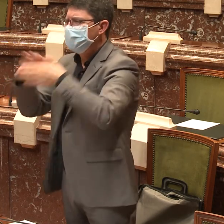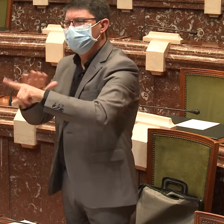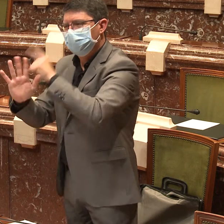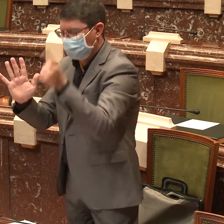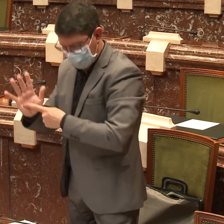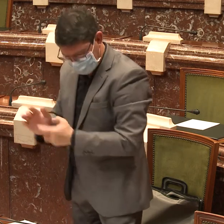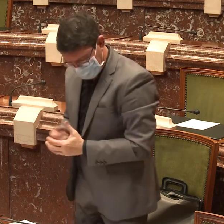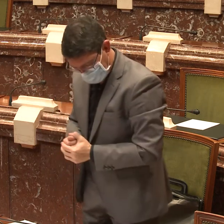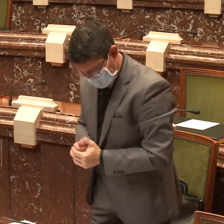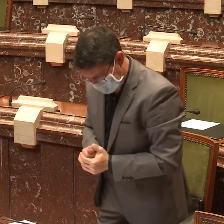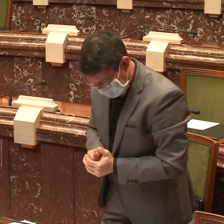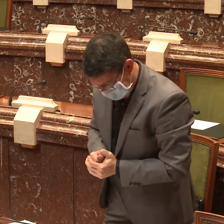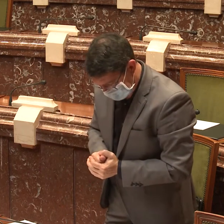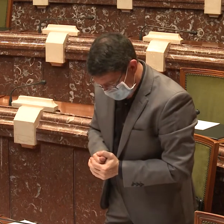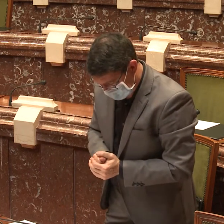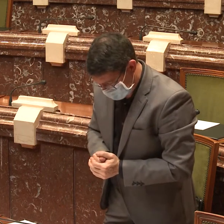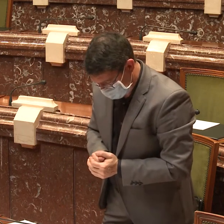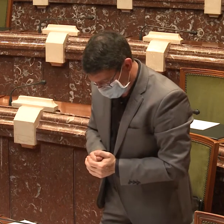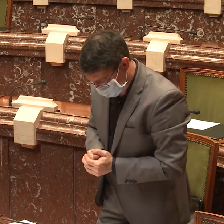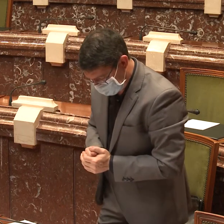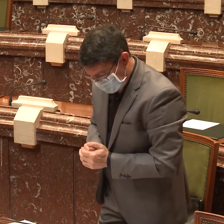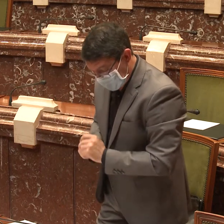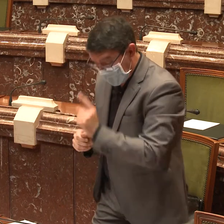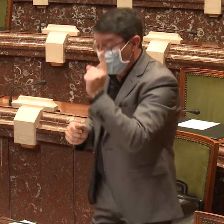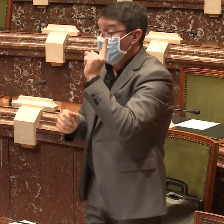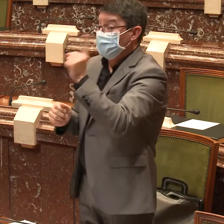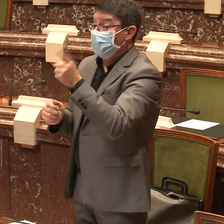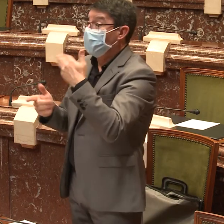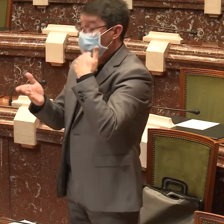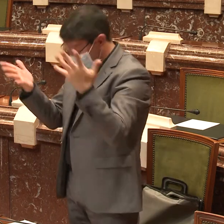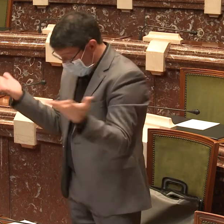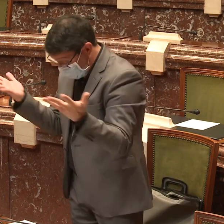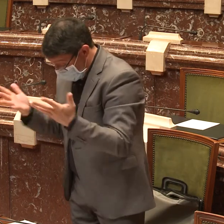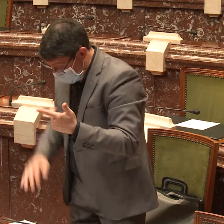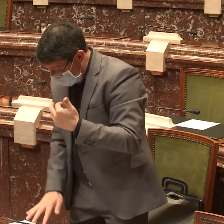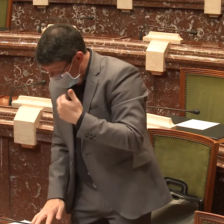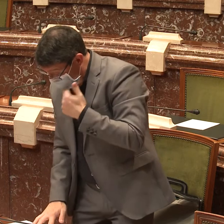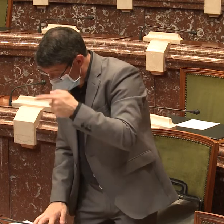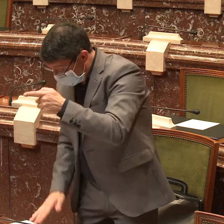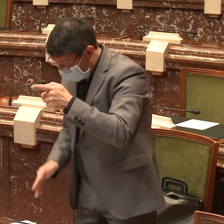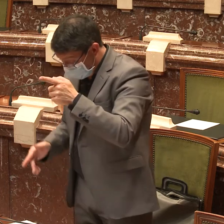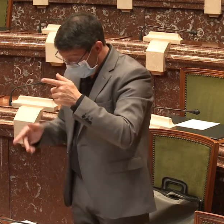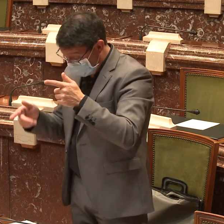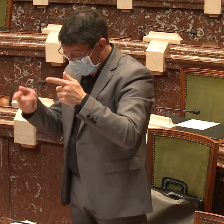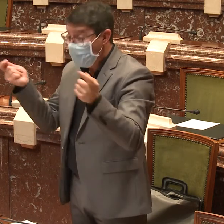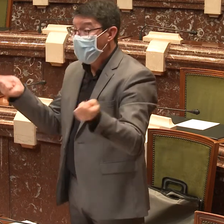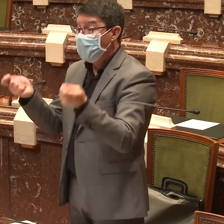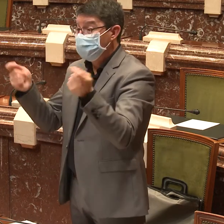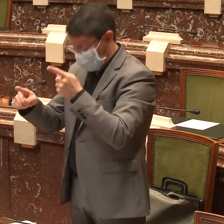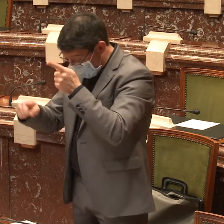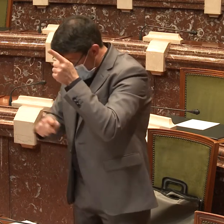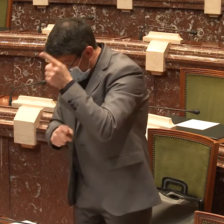la lengua de signos para poder realizar el servicio mediante la videointerpretación.